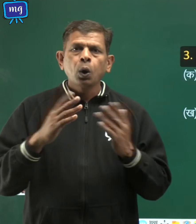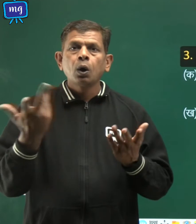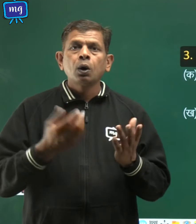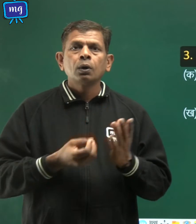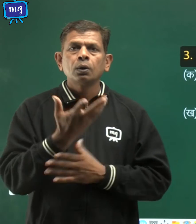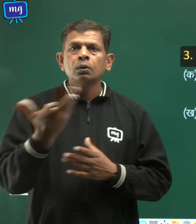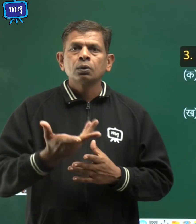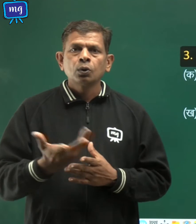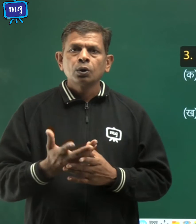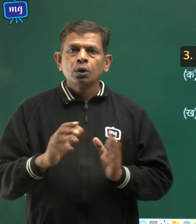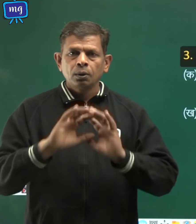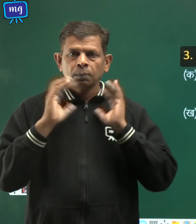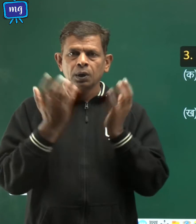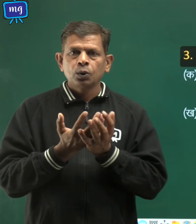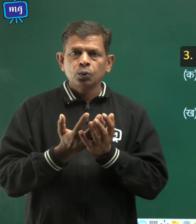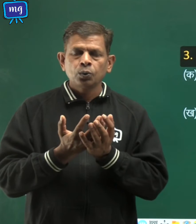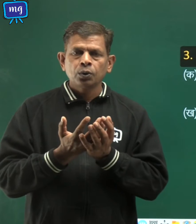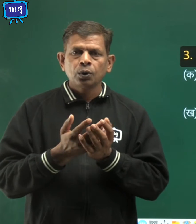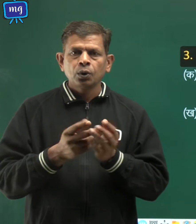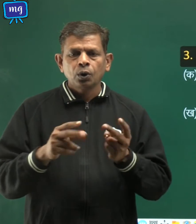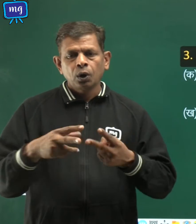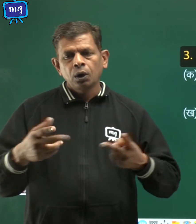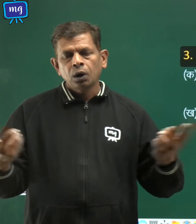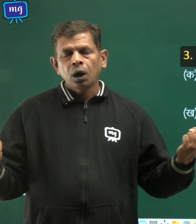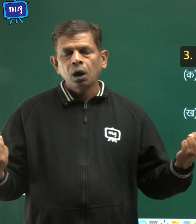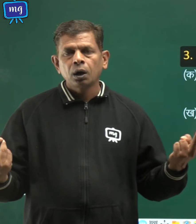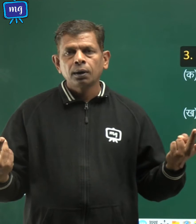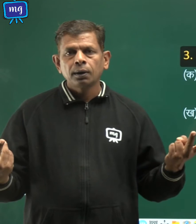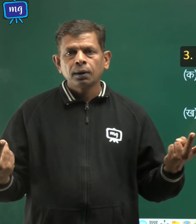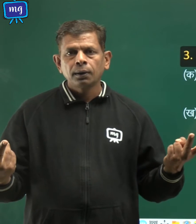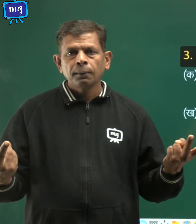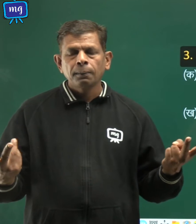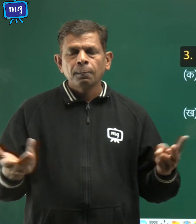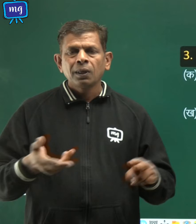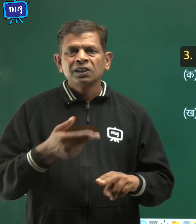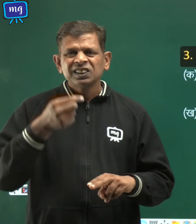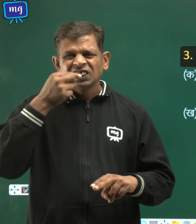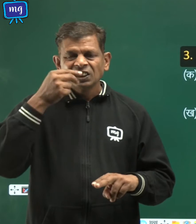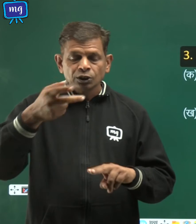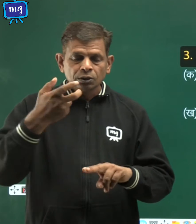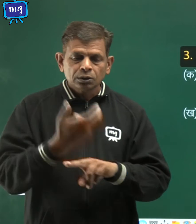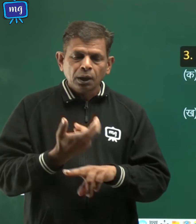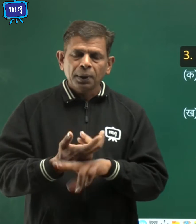प्रत्वी के असमान तापन के कारण